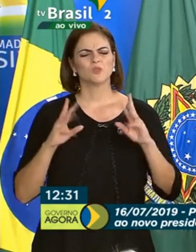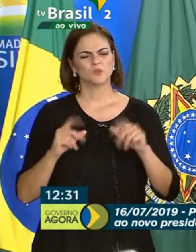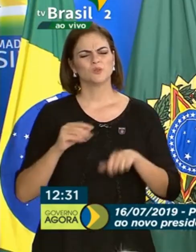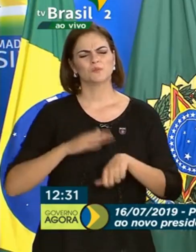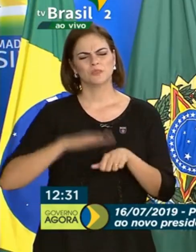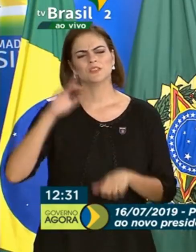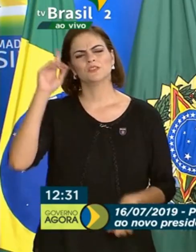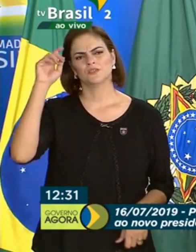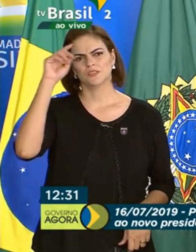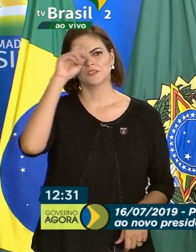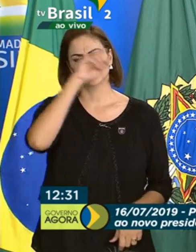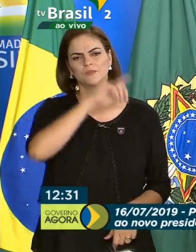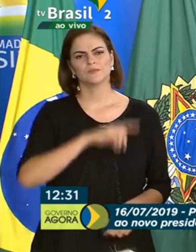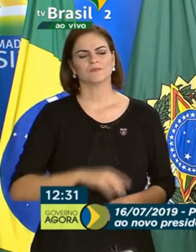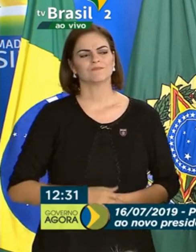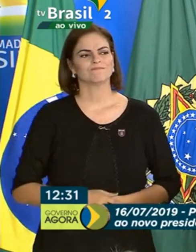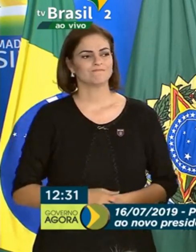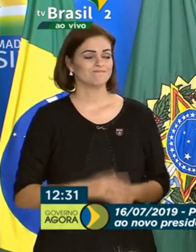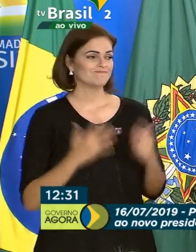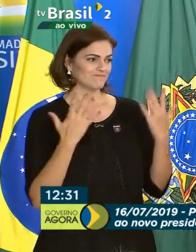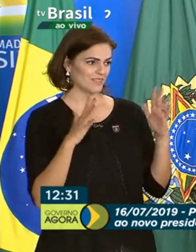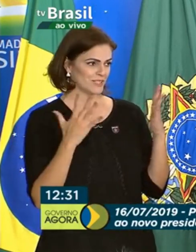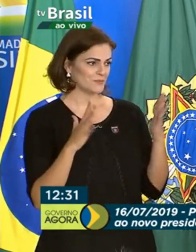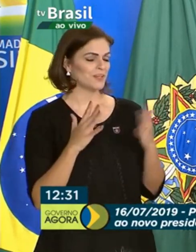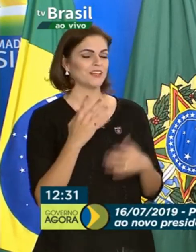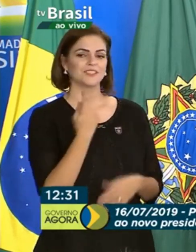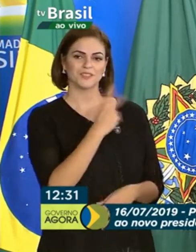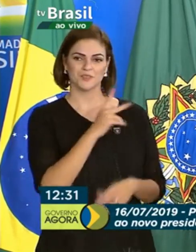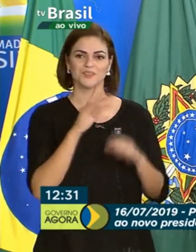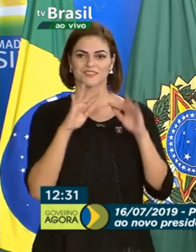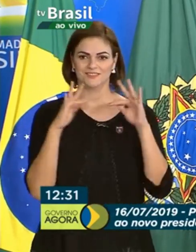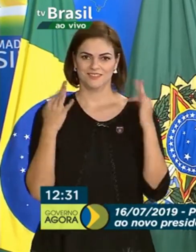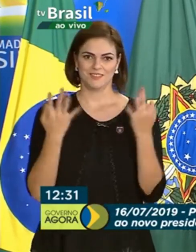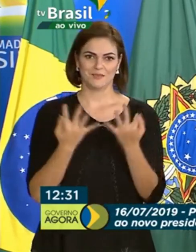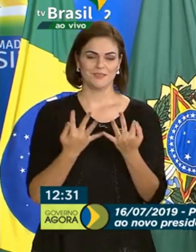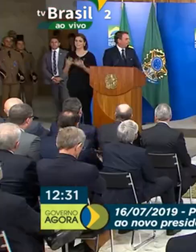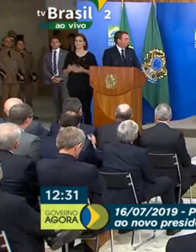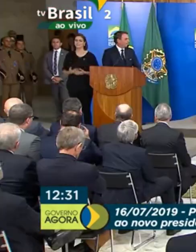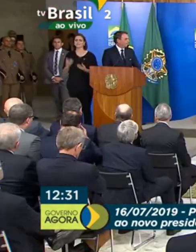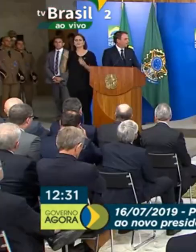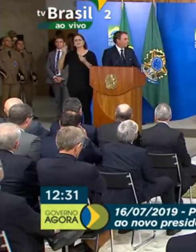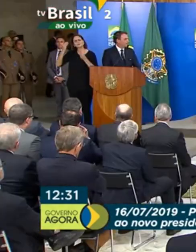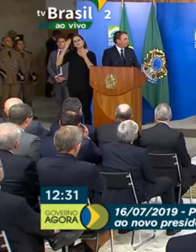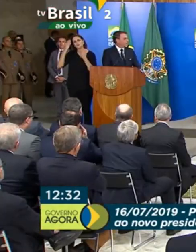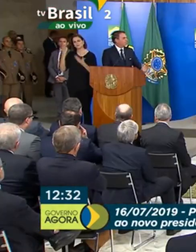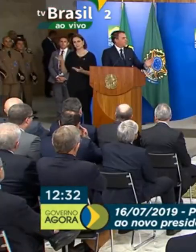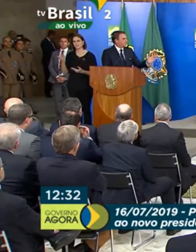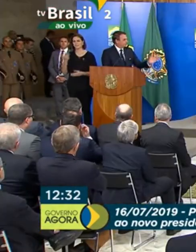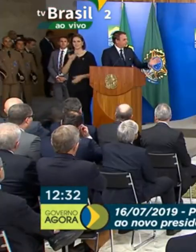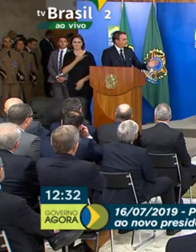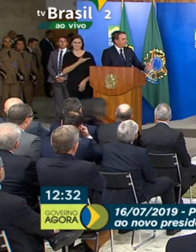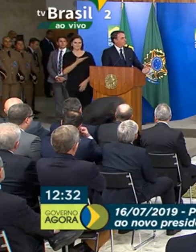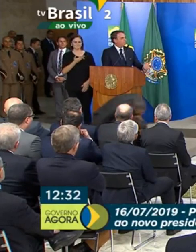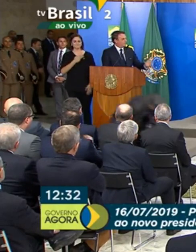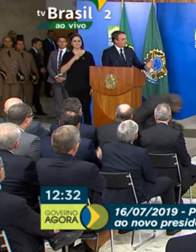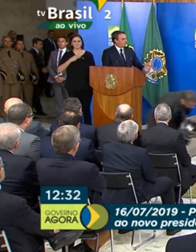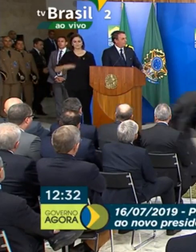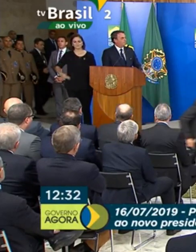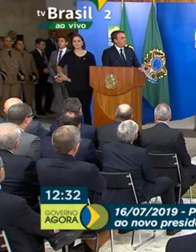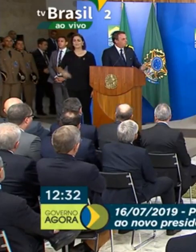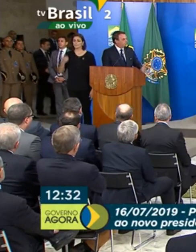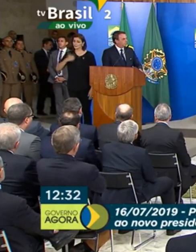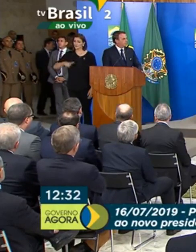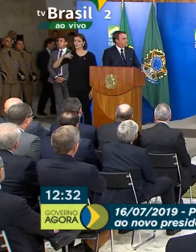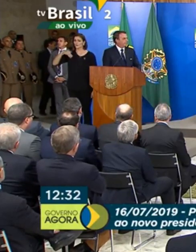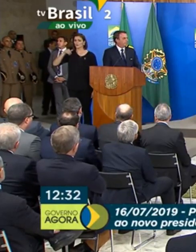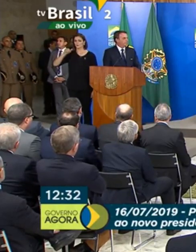mais difícil. Parabéns à sua família. Meu muito obrigado aos senhores ministros. Montesano, mais